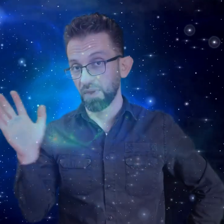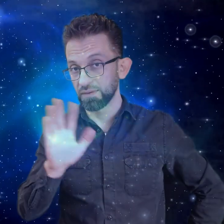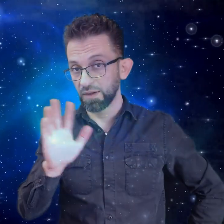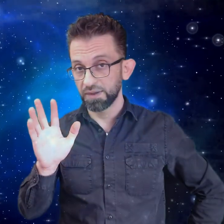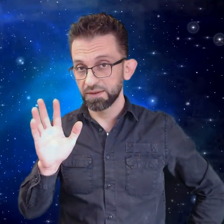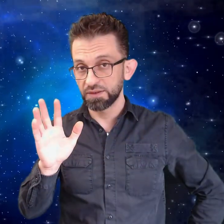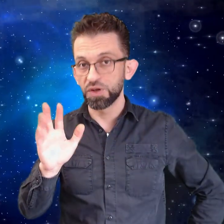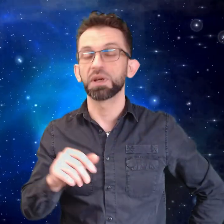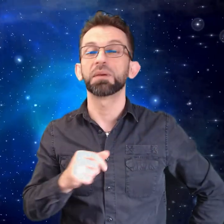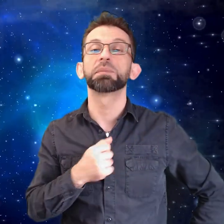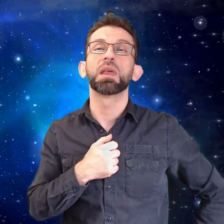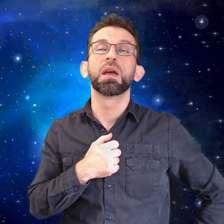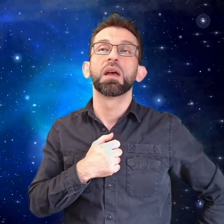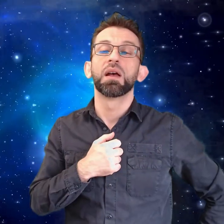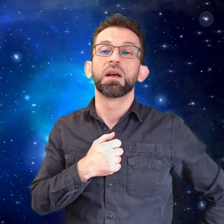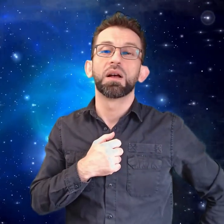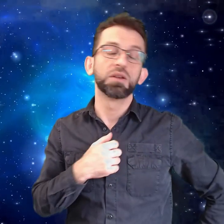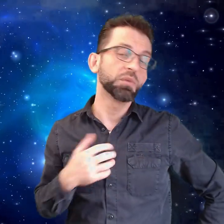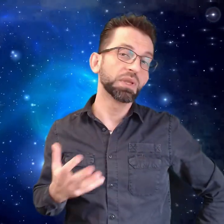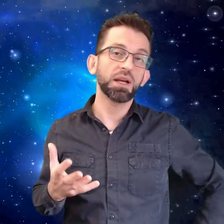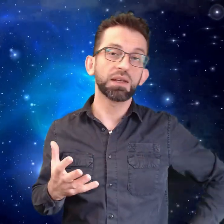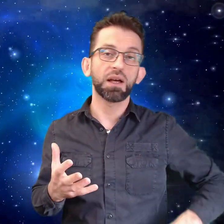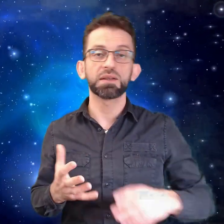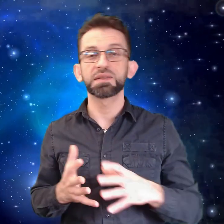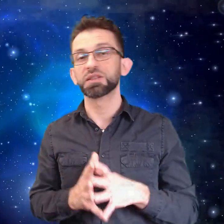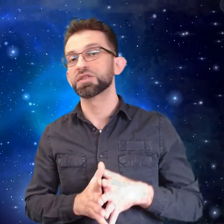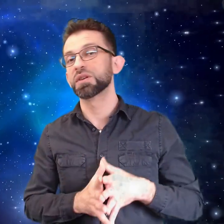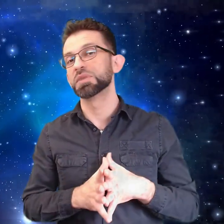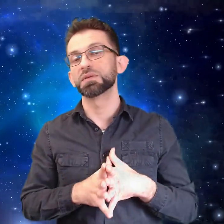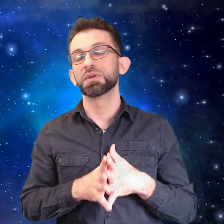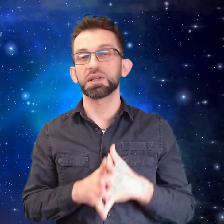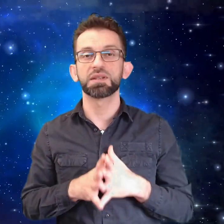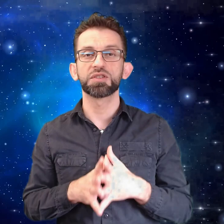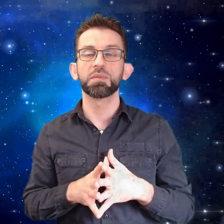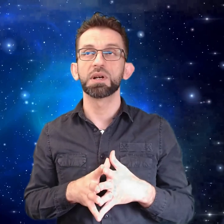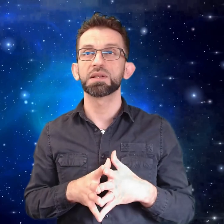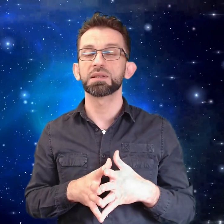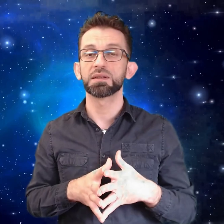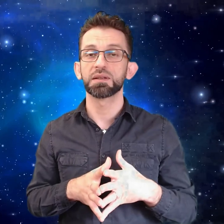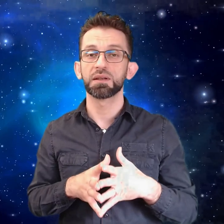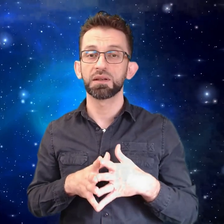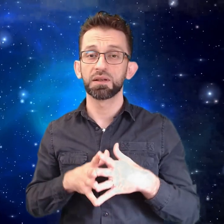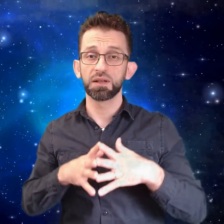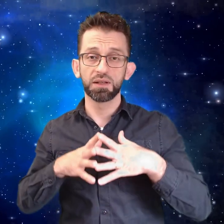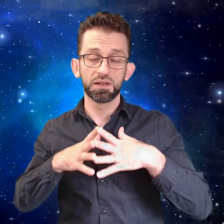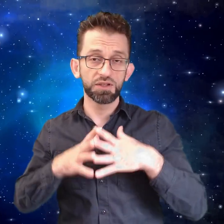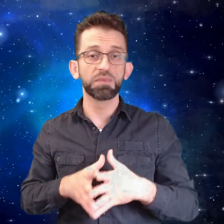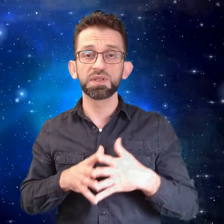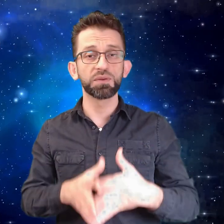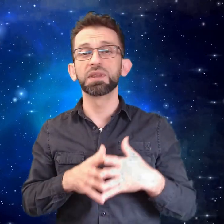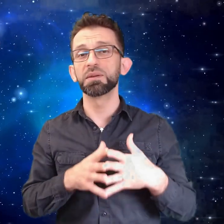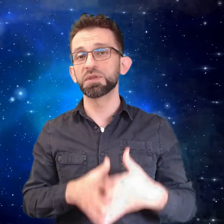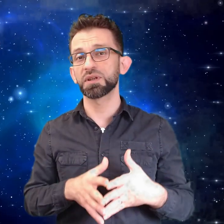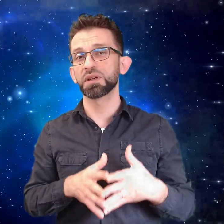تحياتي جميع اليوم بدي أحكي عن قصة الشاب السوري حسين شماس الشاب السوري دمشقي